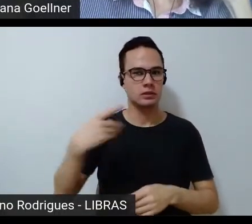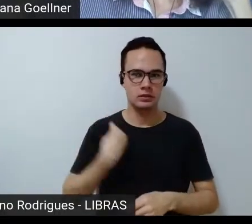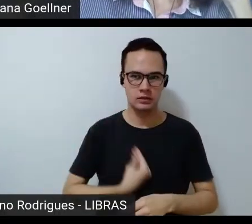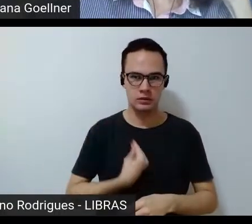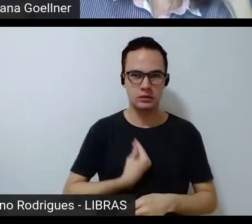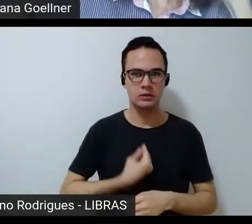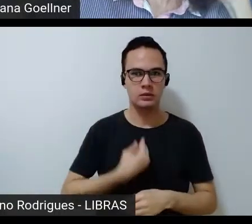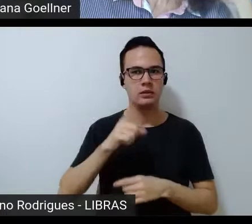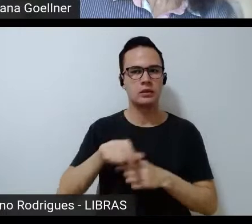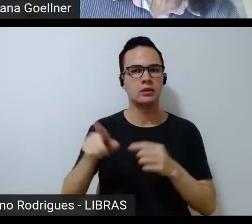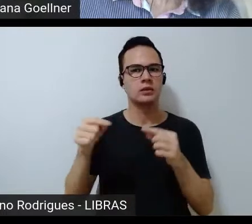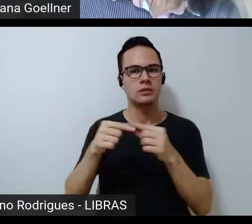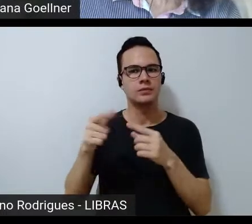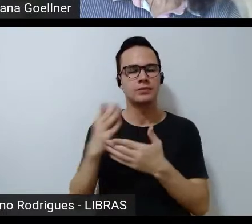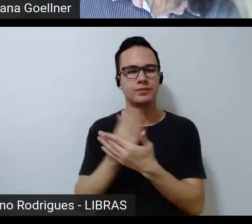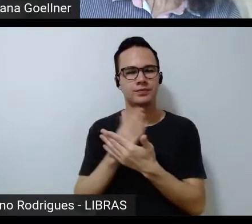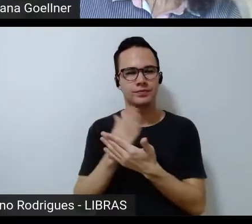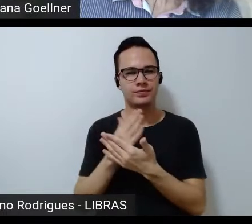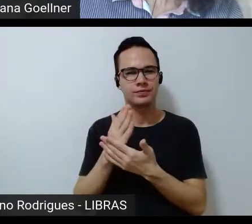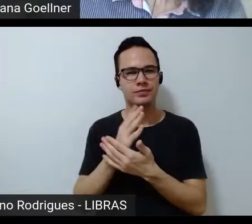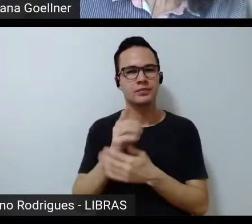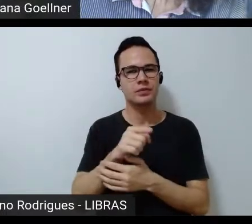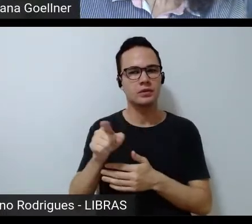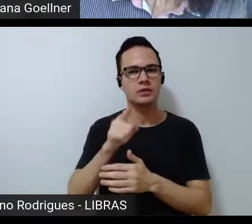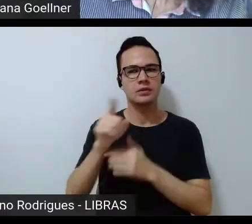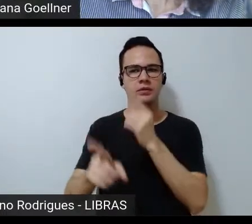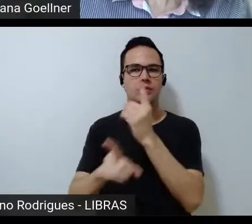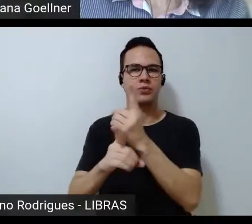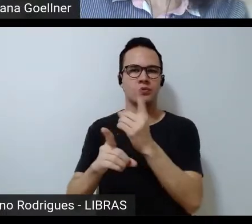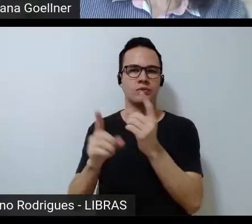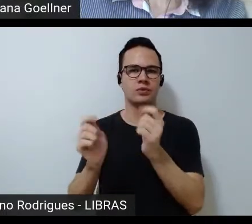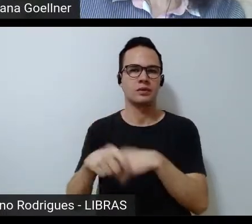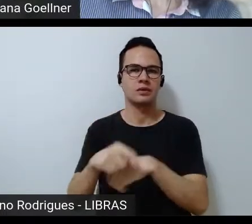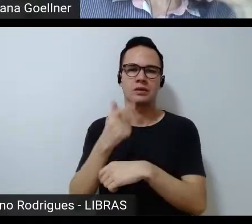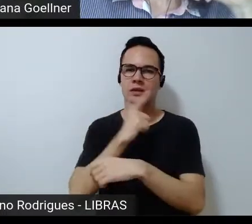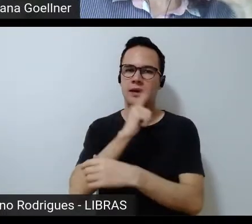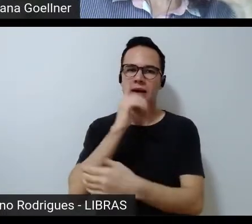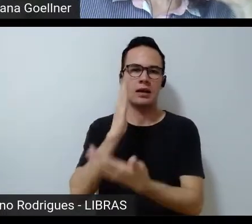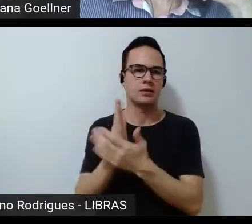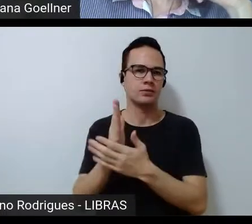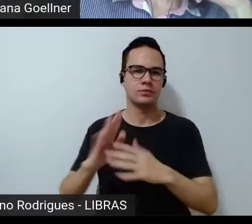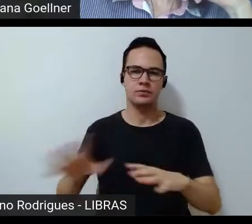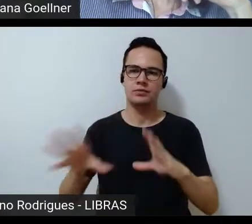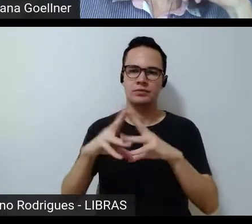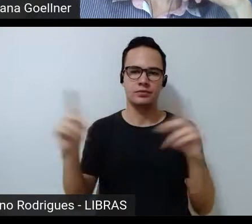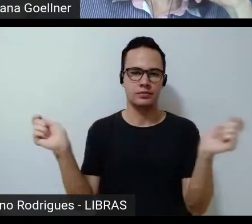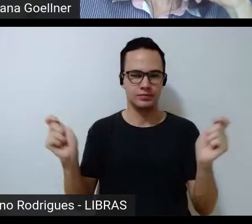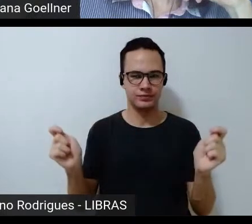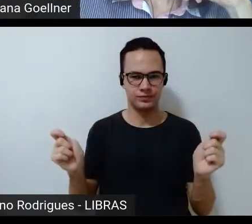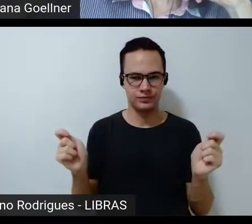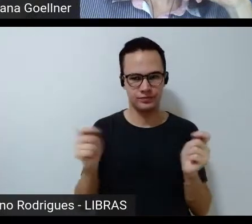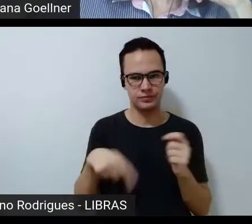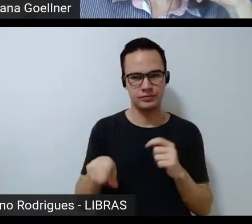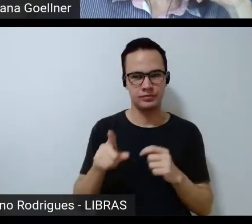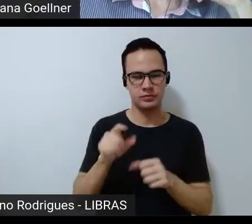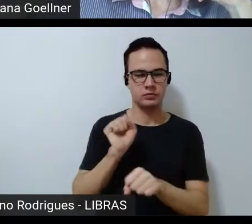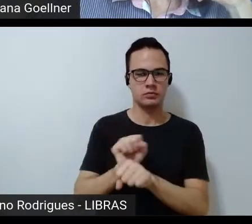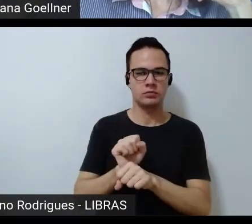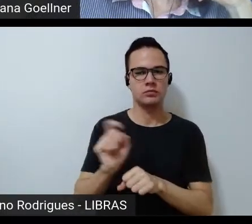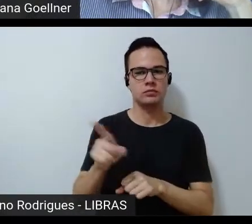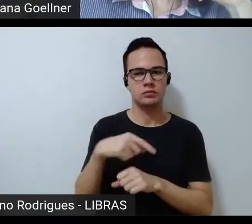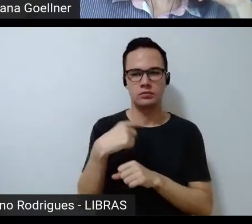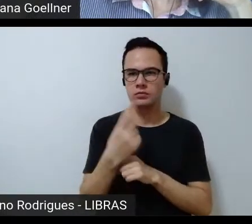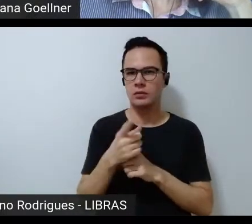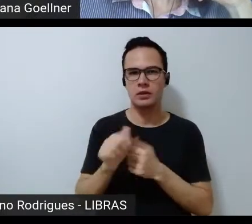atrás das fissuras que foram, elas foram descobrindo, elas quebraram, né, esse licenciamento e nós vamos